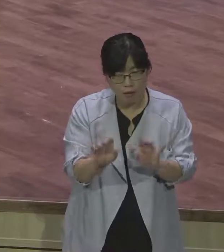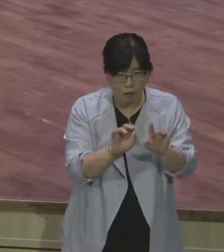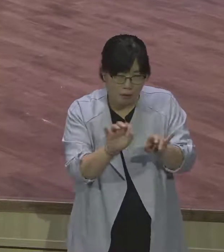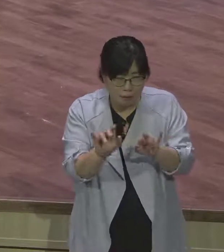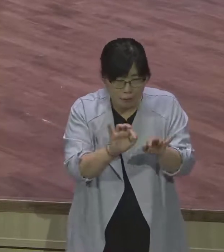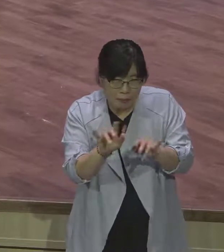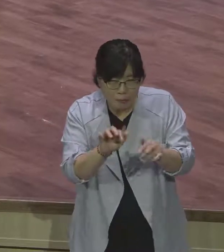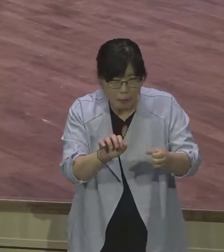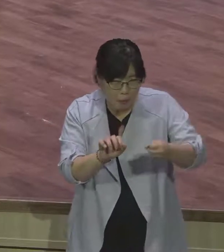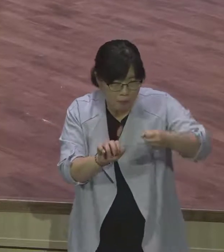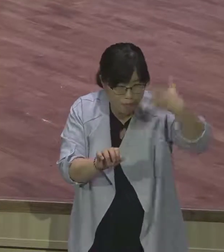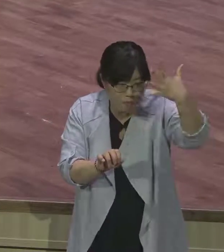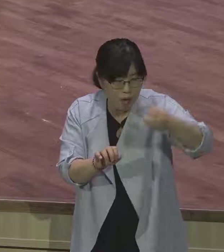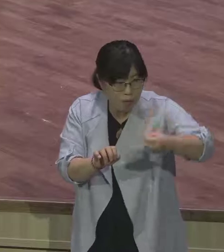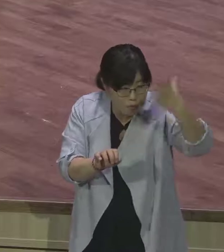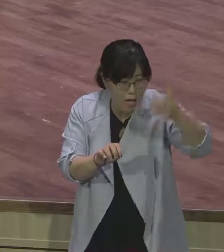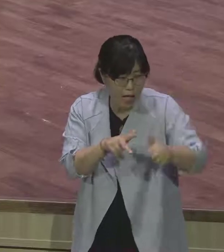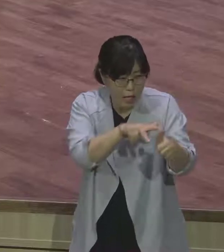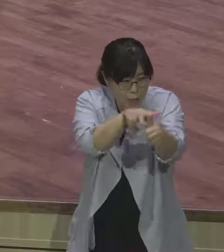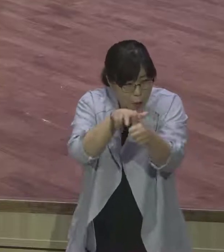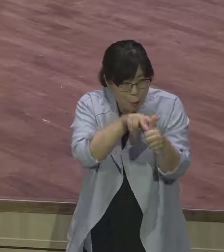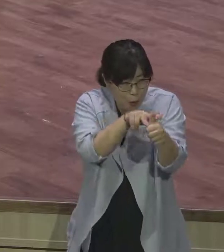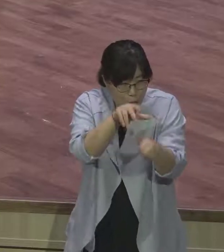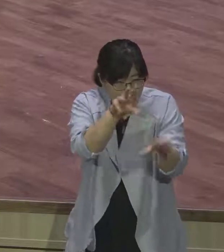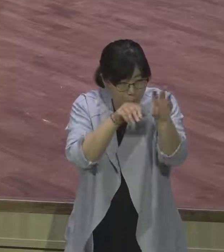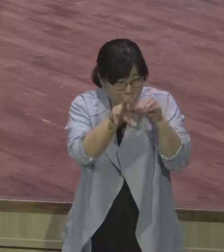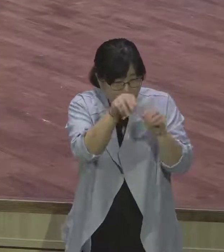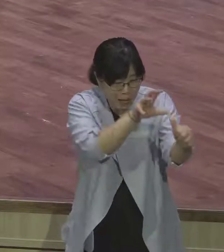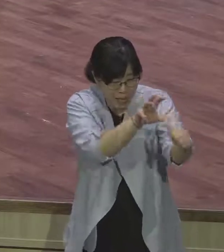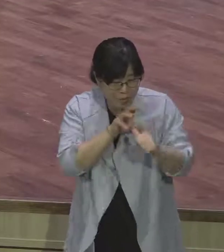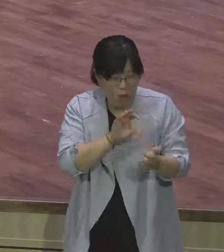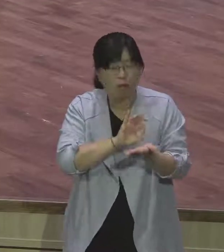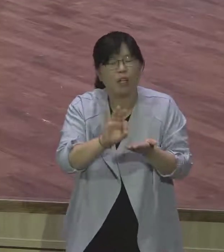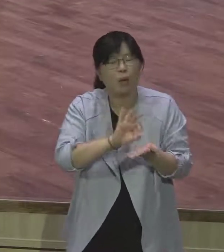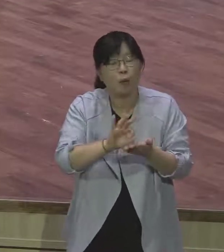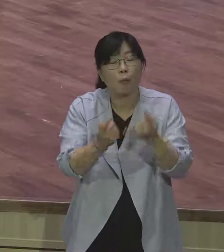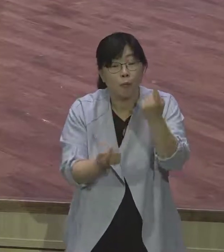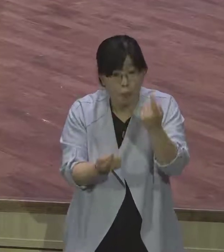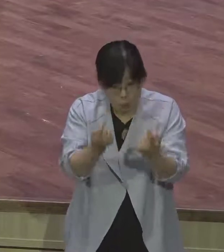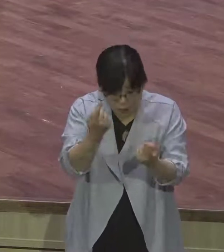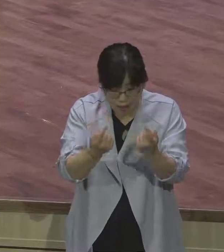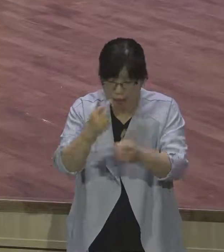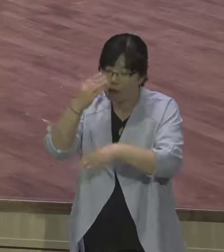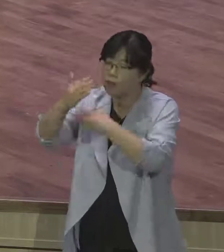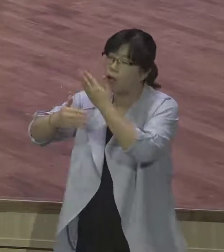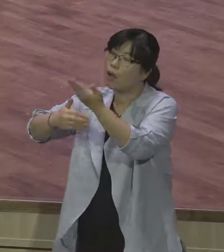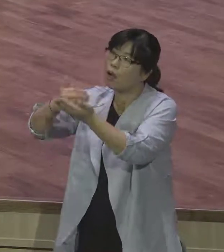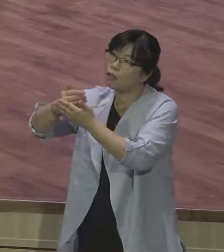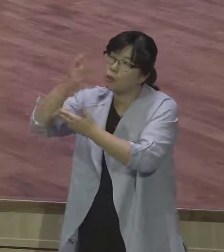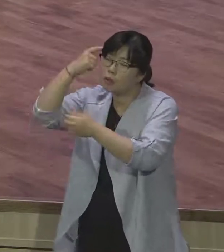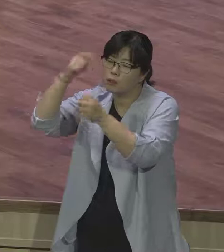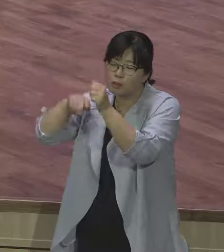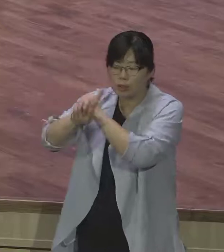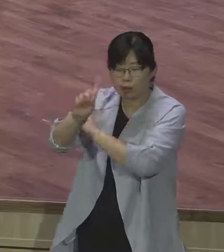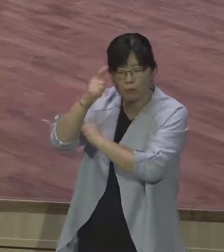아무리 내 계획이 많이 잡혀있어서 그것이 하나님의 뜻과 상관이 없으면 아무런 전진이